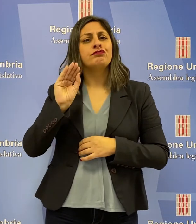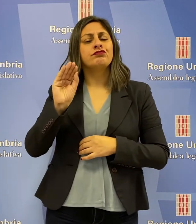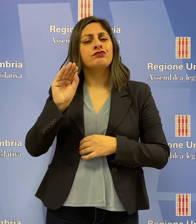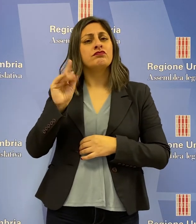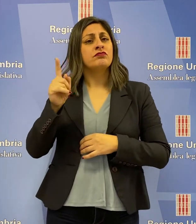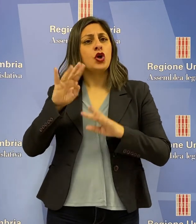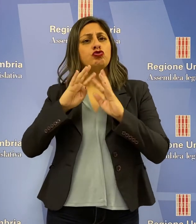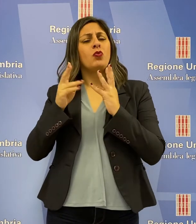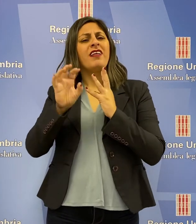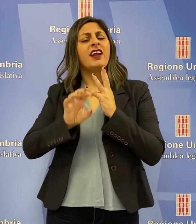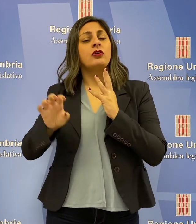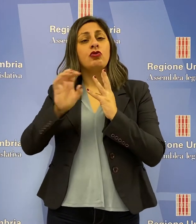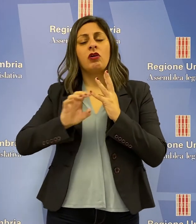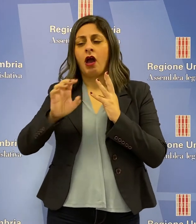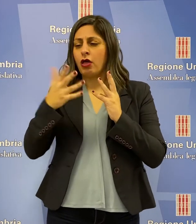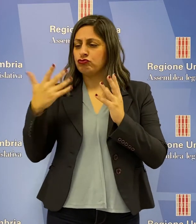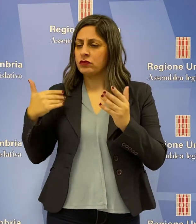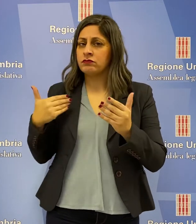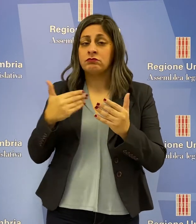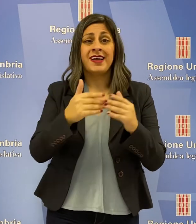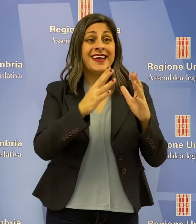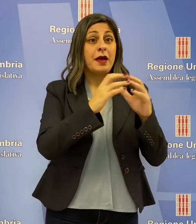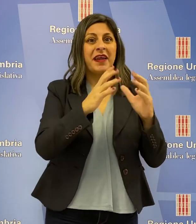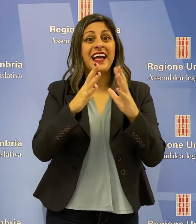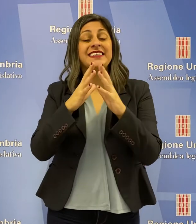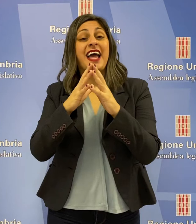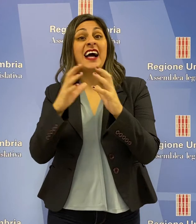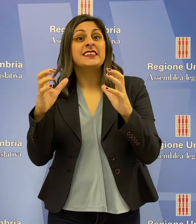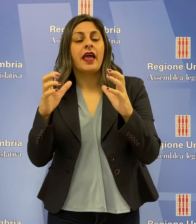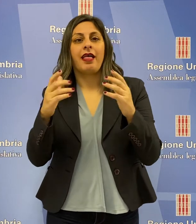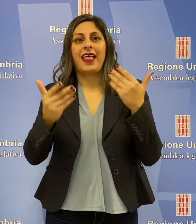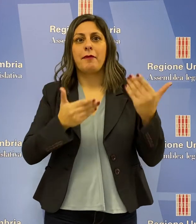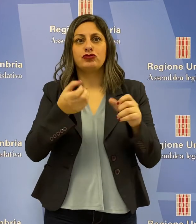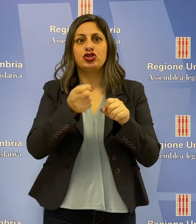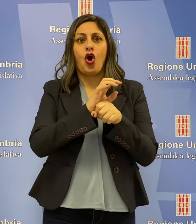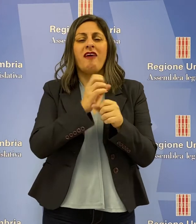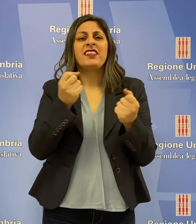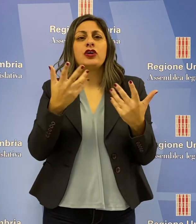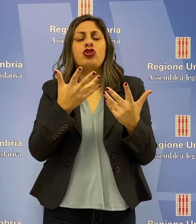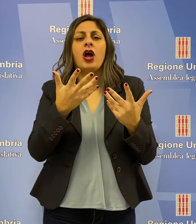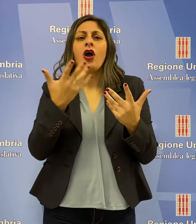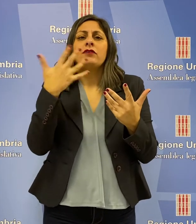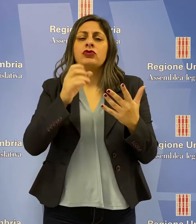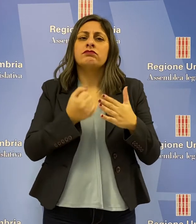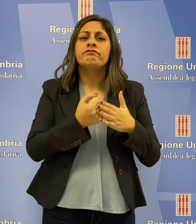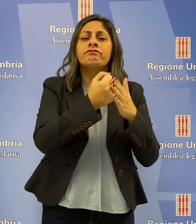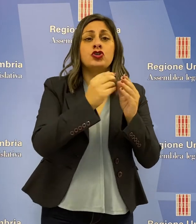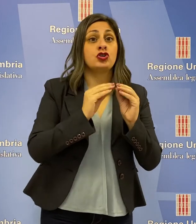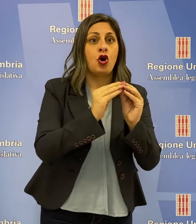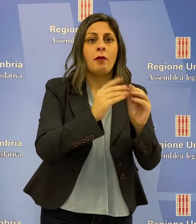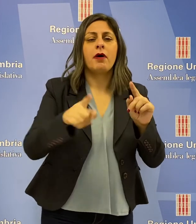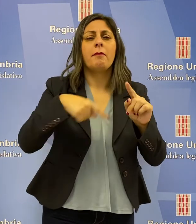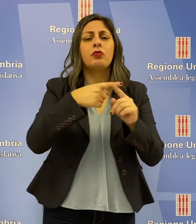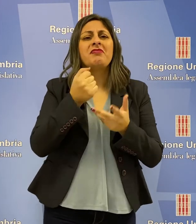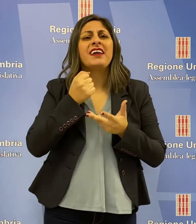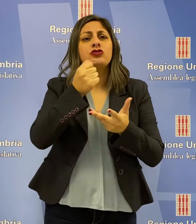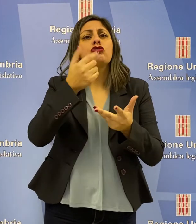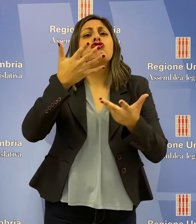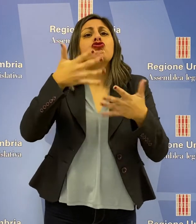quali misure la Giunta regionale ha adottato per le imprese e le aziende per l'emergenza Covid-19 e quante risorse sono state complessivamente già